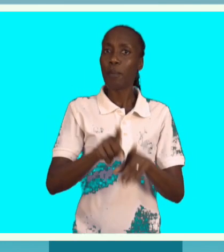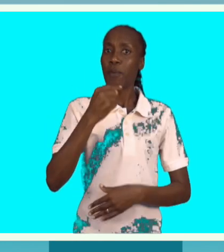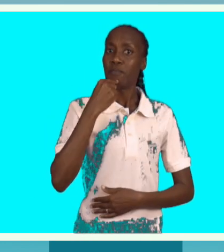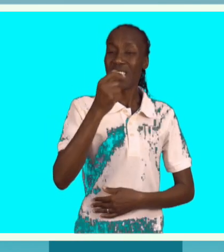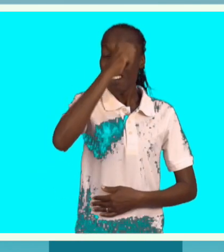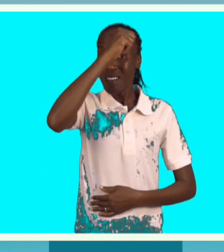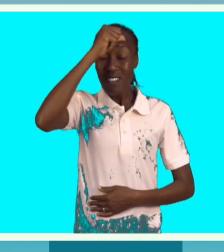dificuldades que ela tem...